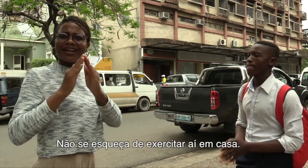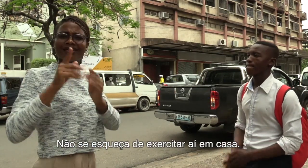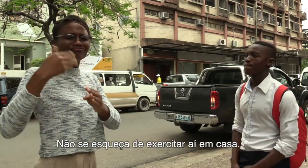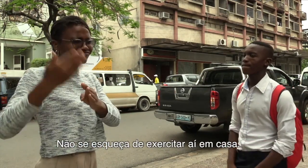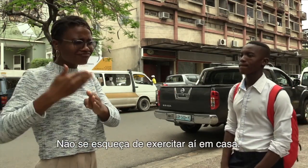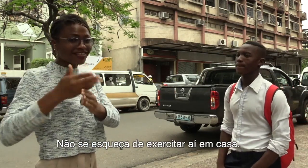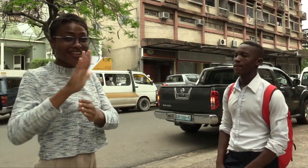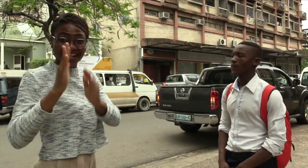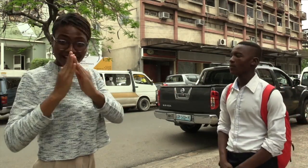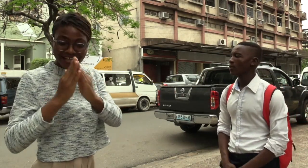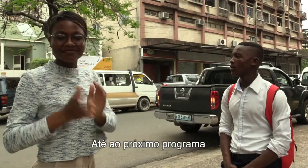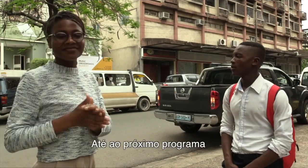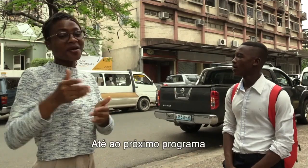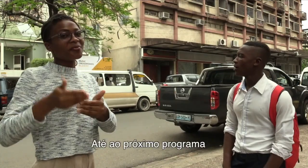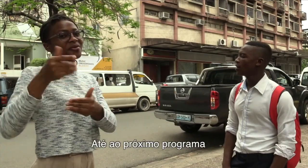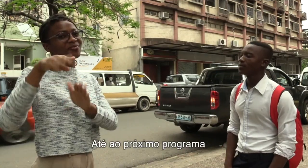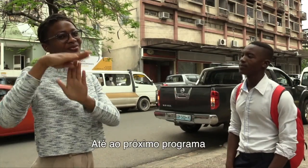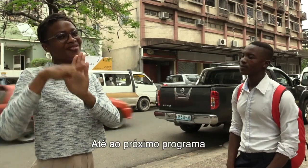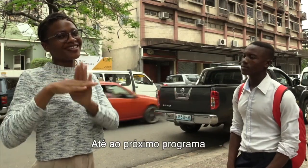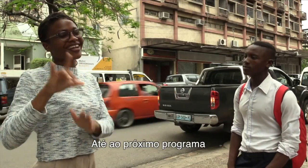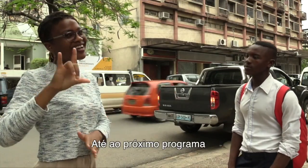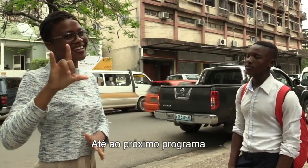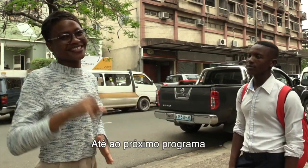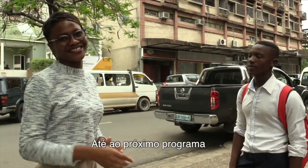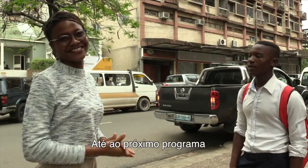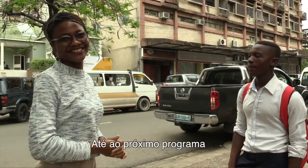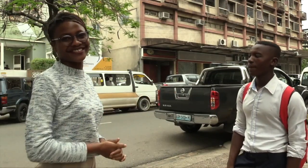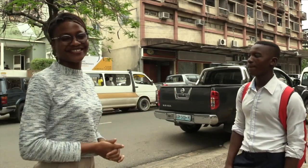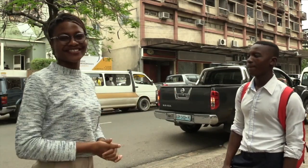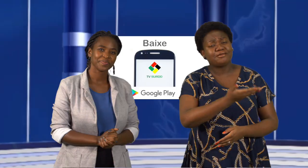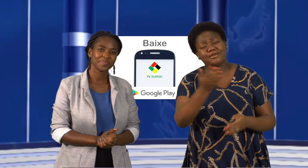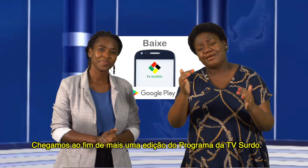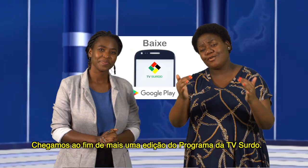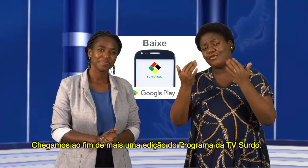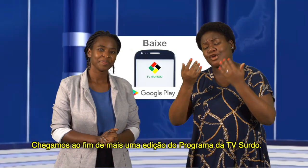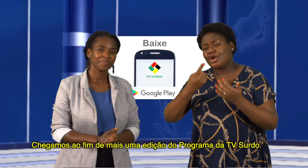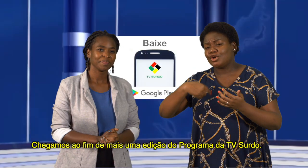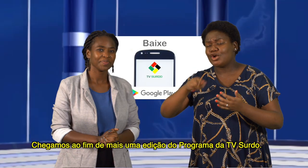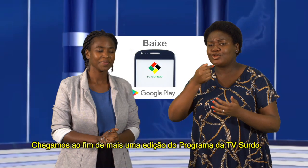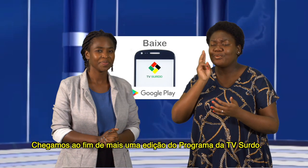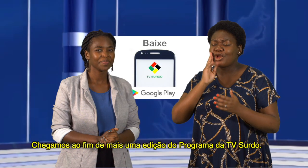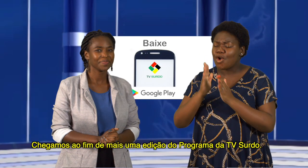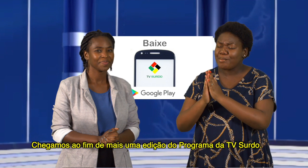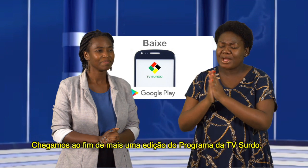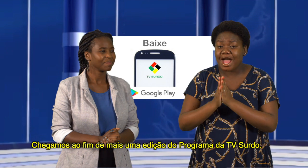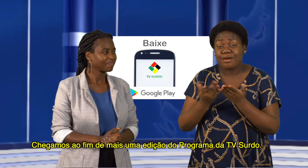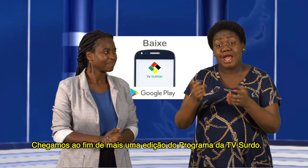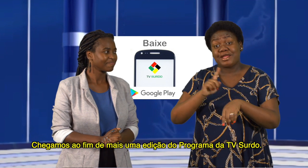aí em casa até o próximo programa chegamos ao fim de mais uma edição do programa da TV